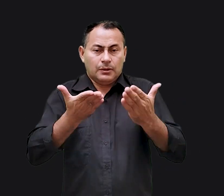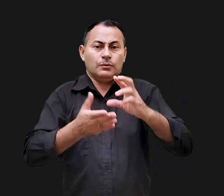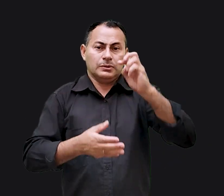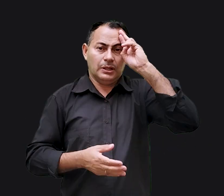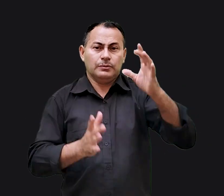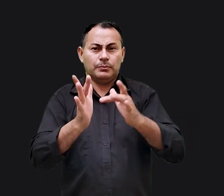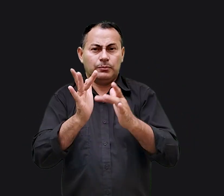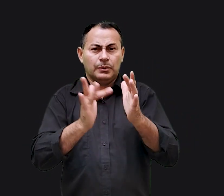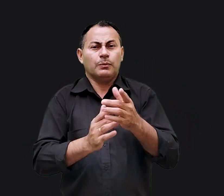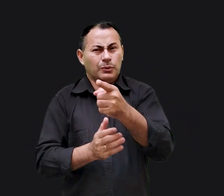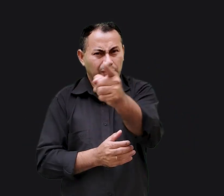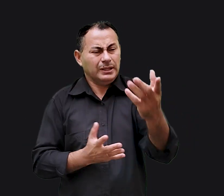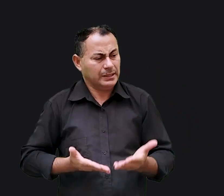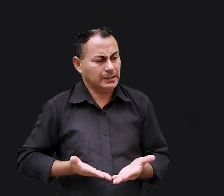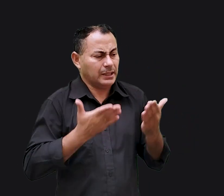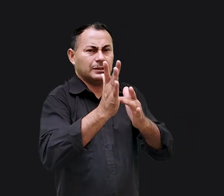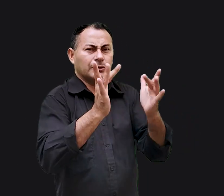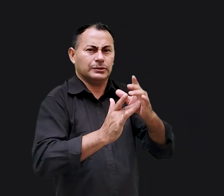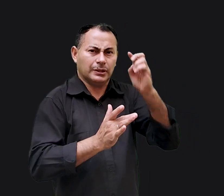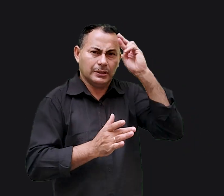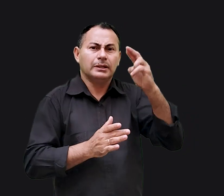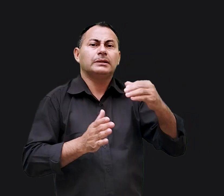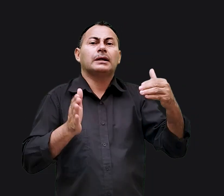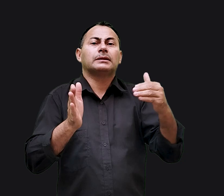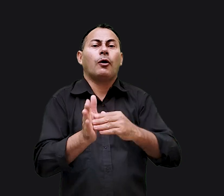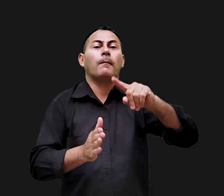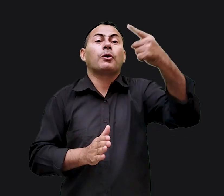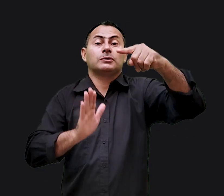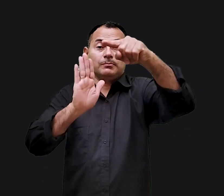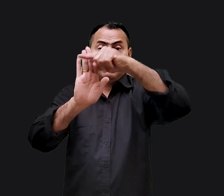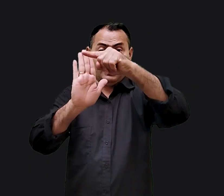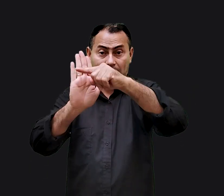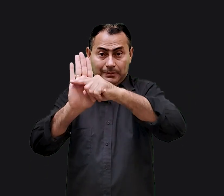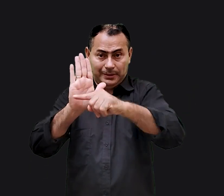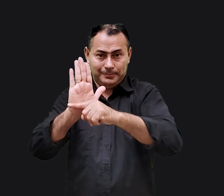completamente ao Senhor Jesus. Pense nisso. Até o próximo programa.